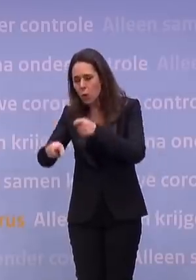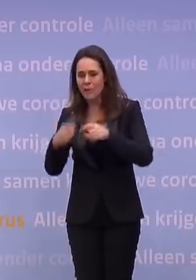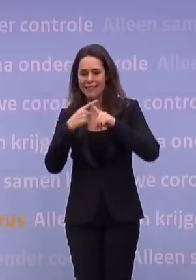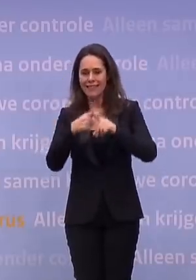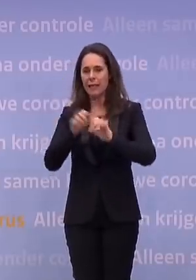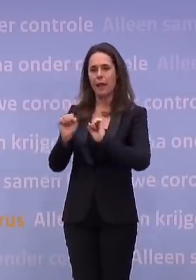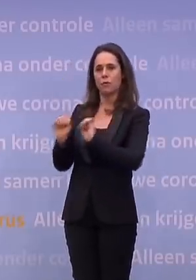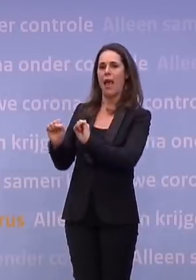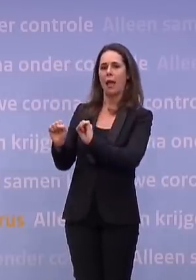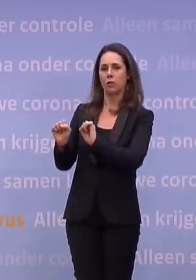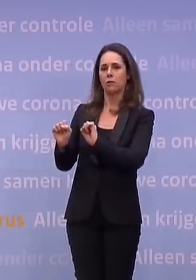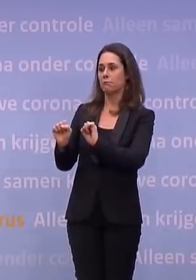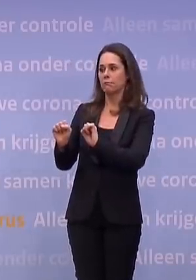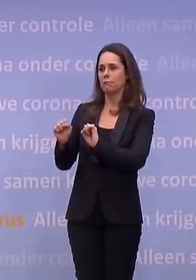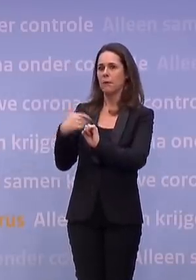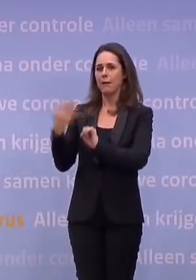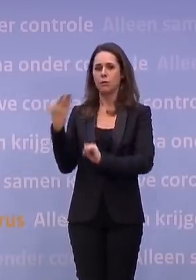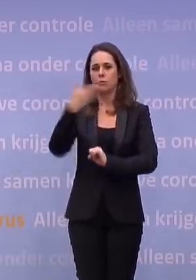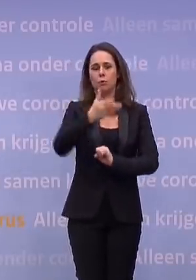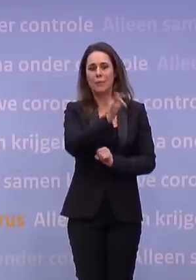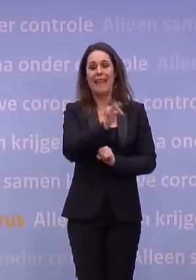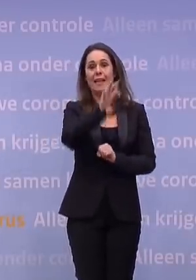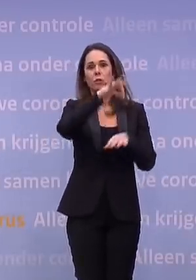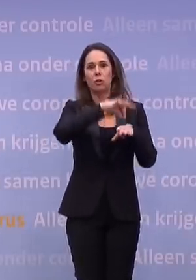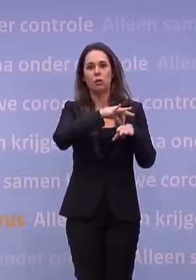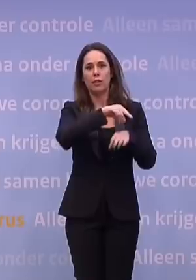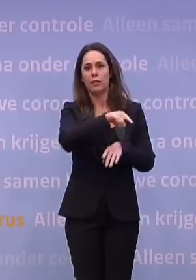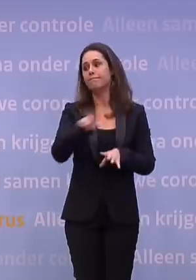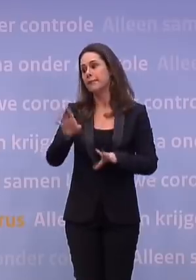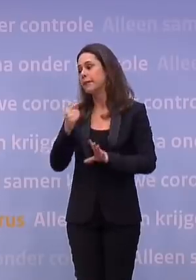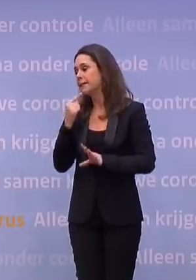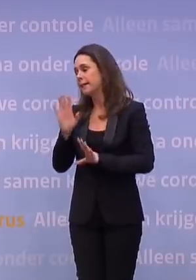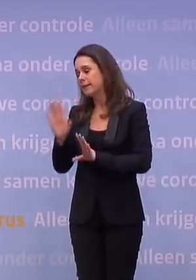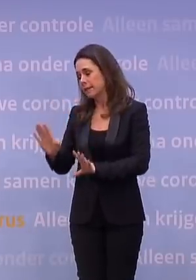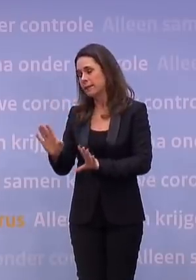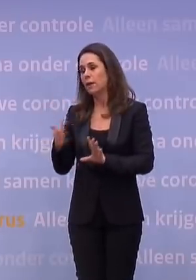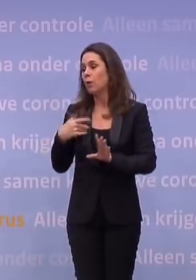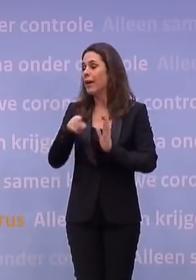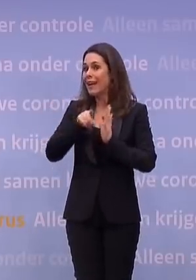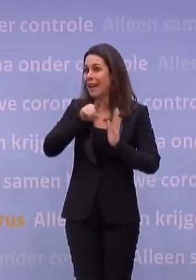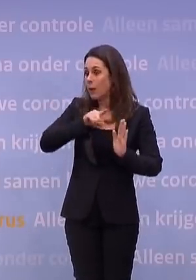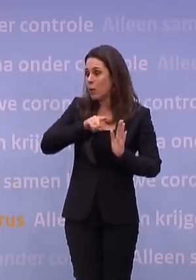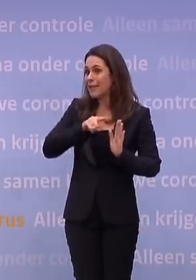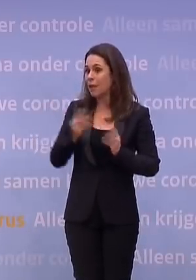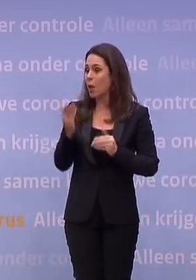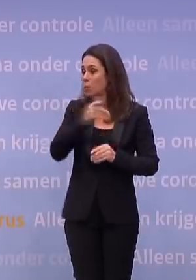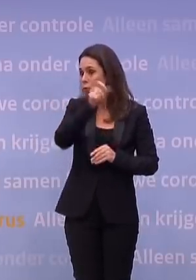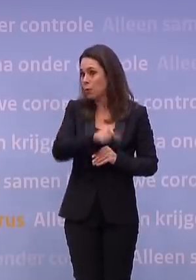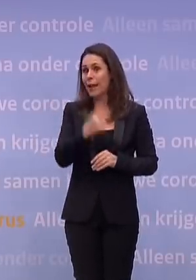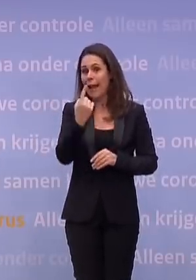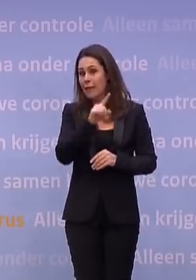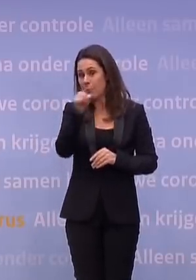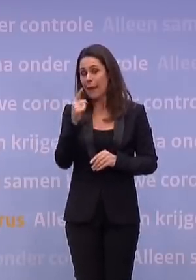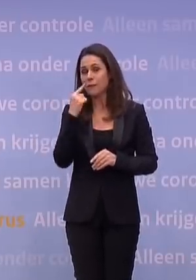geweigerd om mensen te bezoeken die heel ernstig ziek zijn. Omdat dan wordt gezegd door het ziekenhuis, u bent gewoon een reguliere bezoeker en we laten er maar één per dag toe.